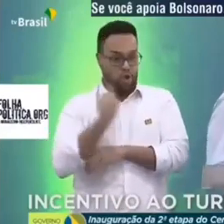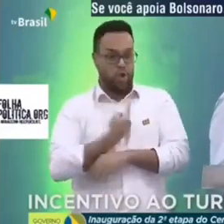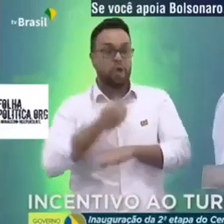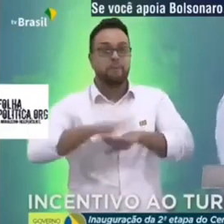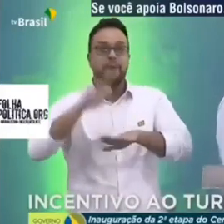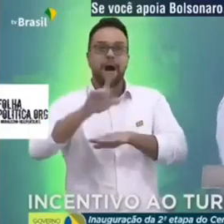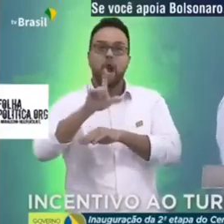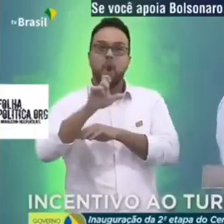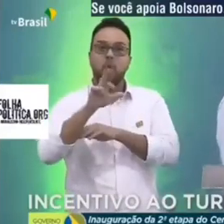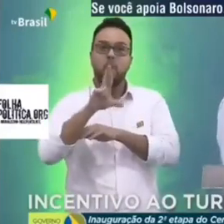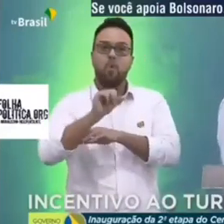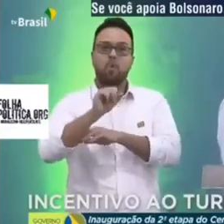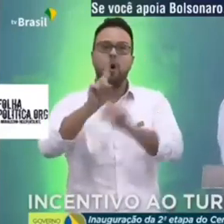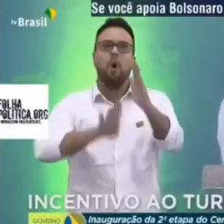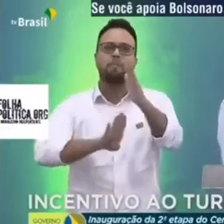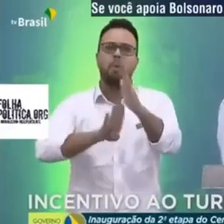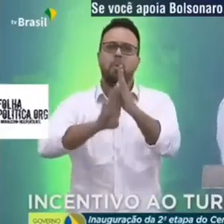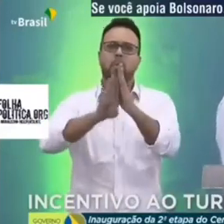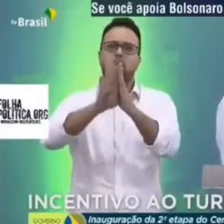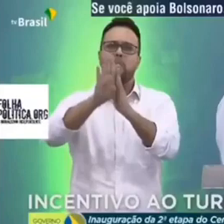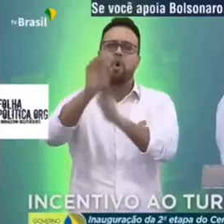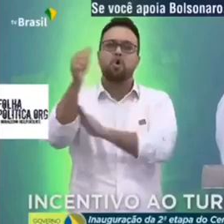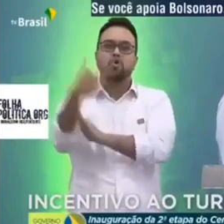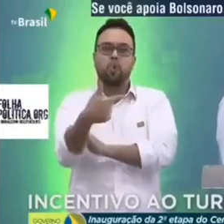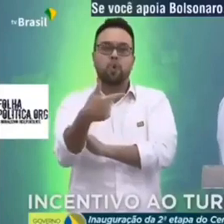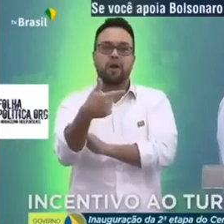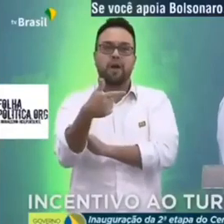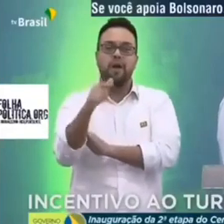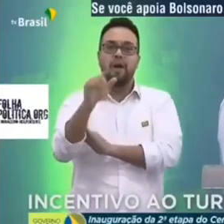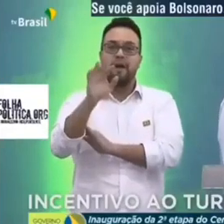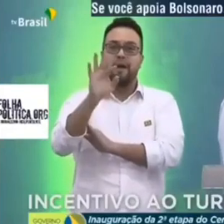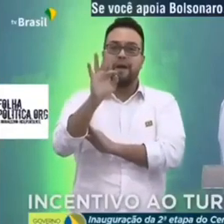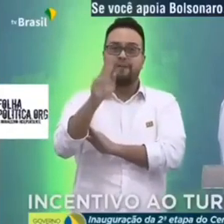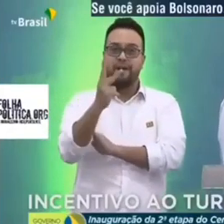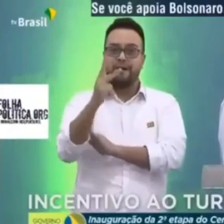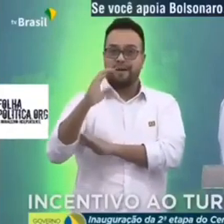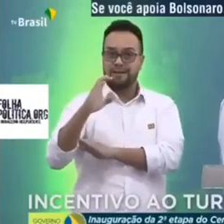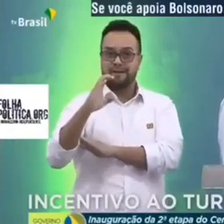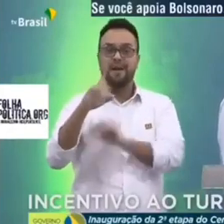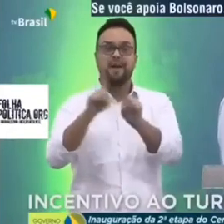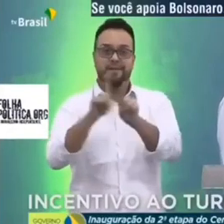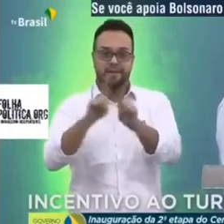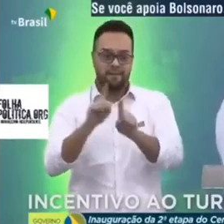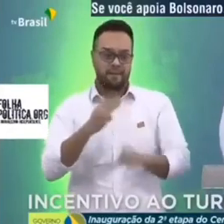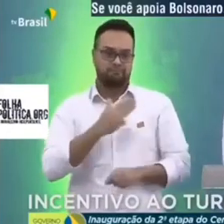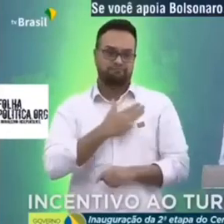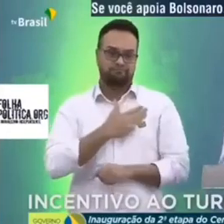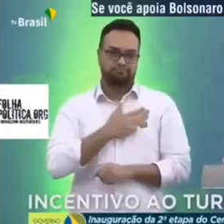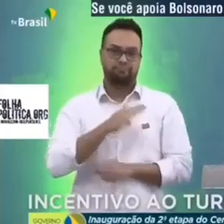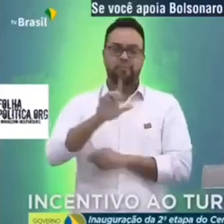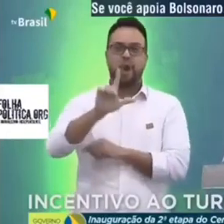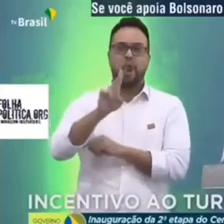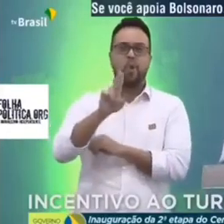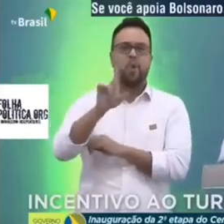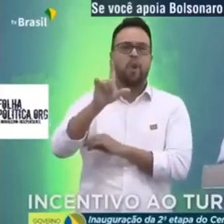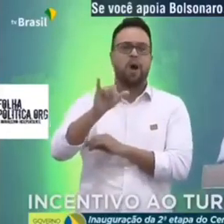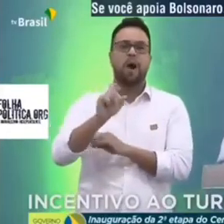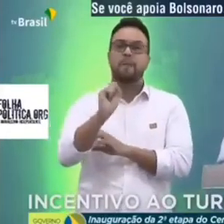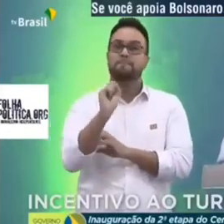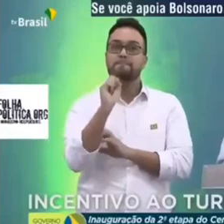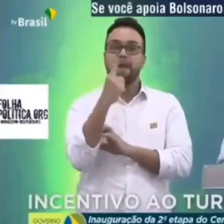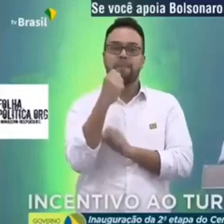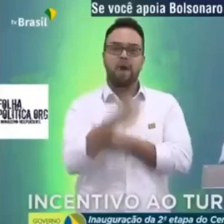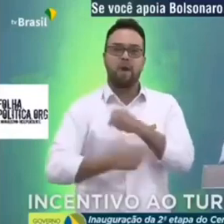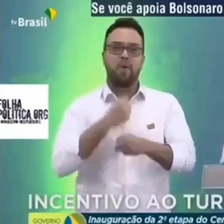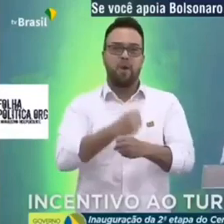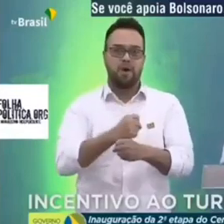do que nos oito anos do Fernando Henrique mais os oito anos do governo Lula, ou seja, no primeiro ano